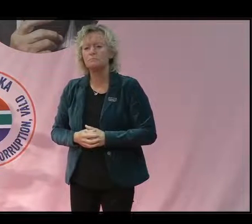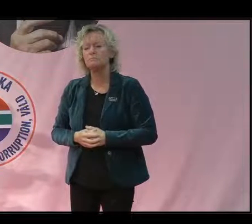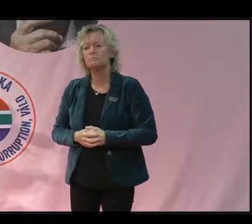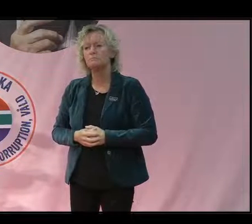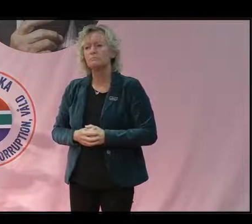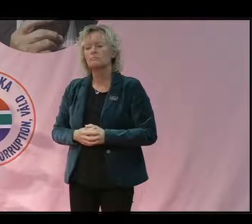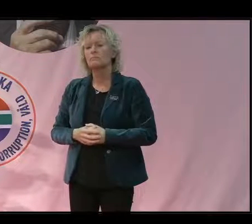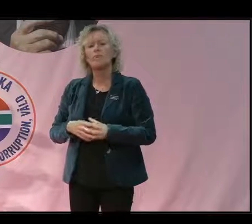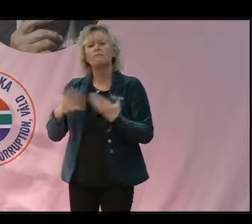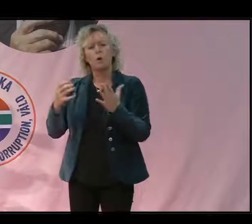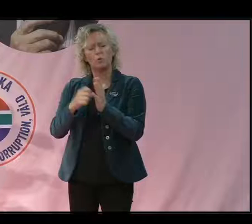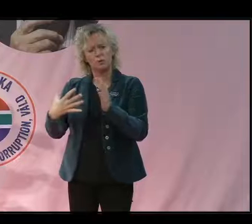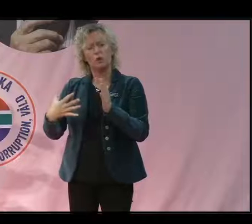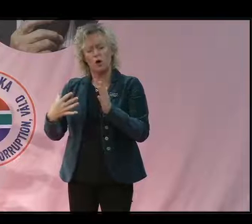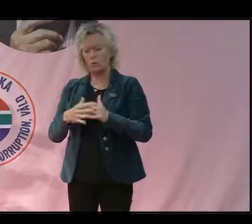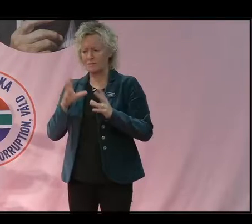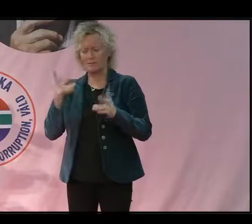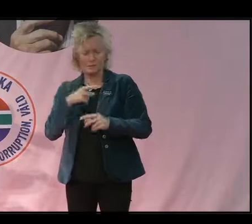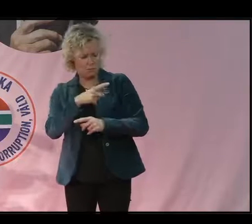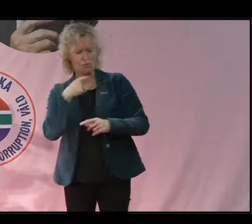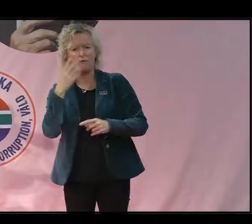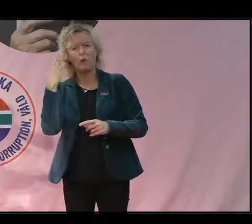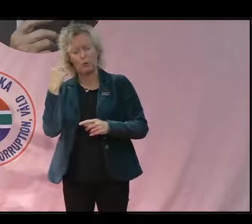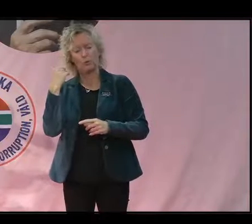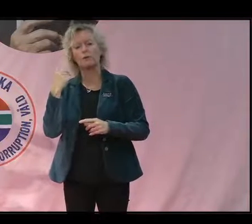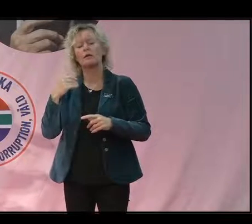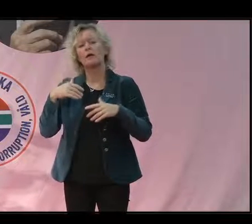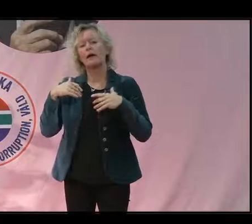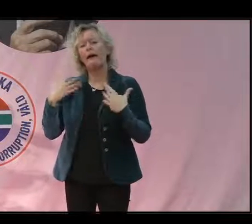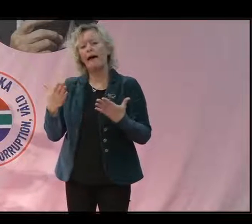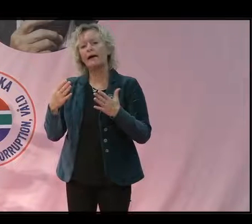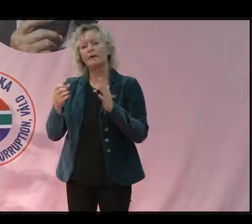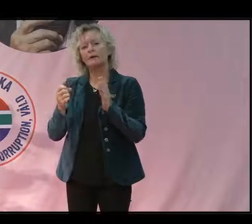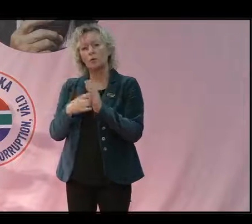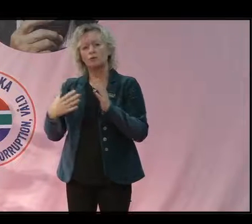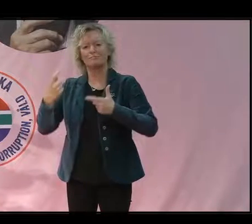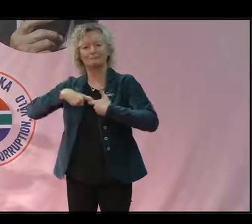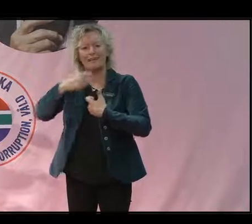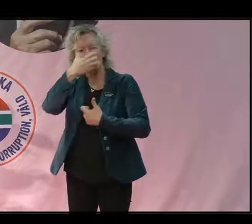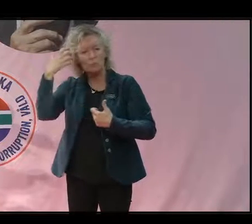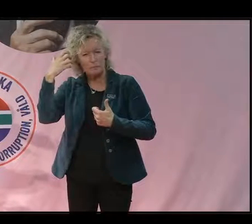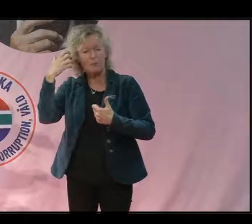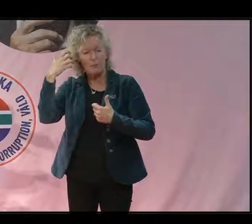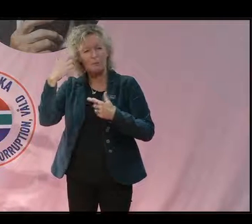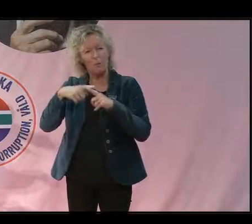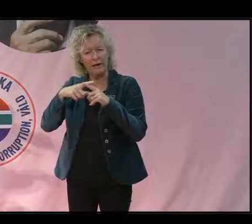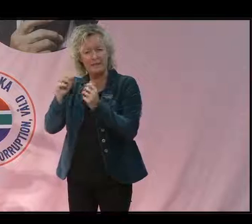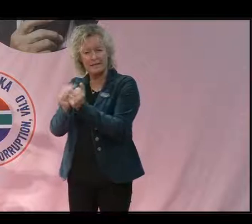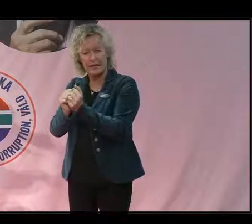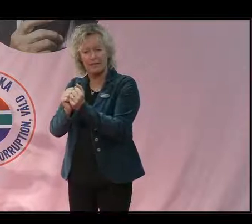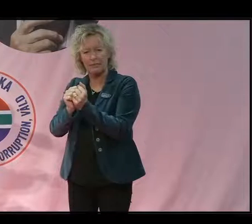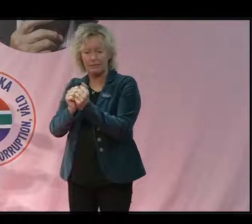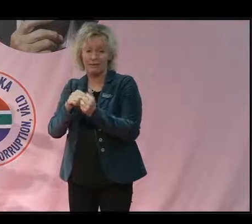Och vad beror det här på? Som du innade med så beror det framförallt på kopplat till jordbruket på olika sätt. Den största